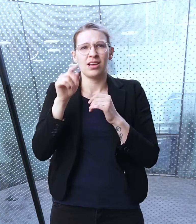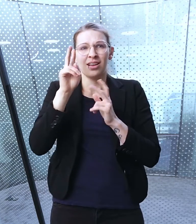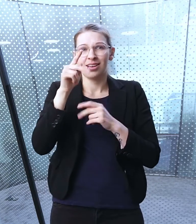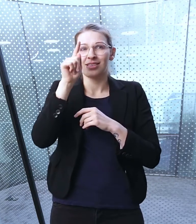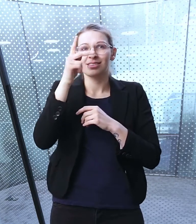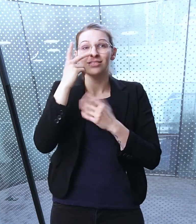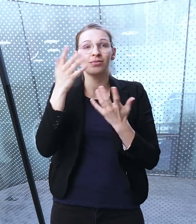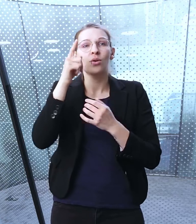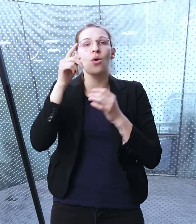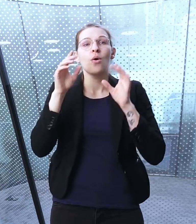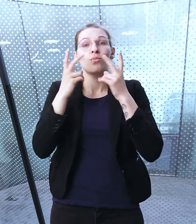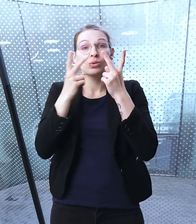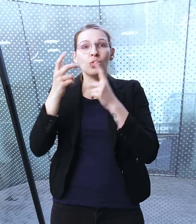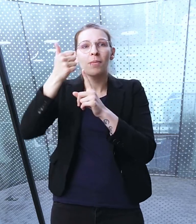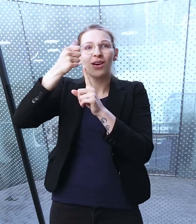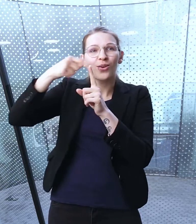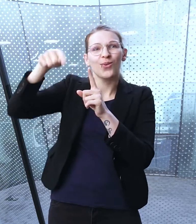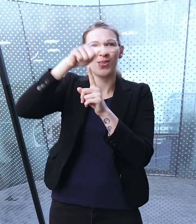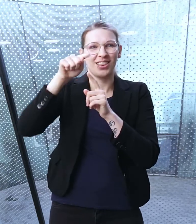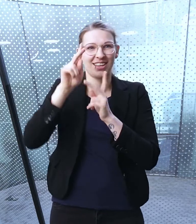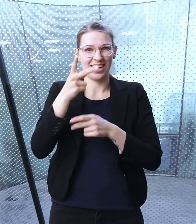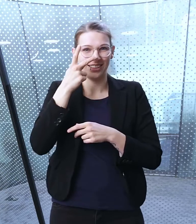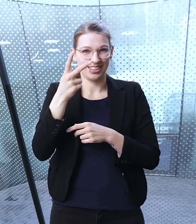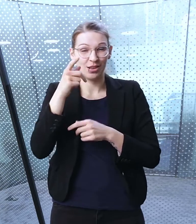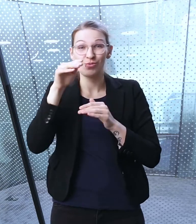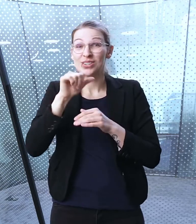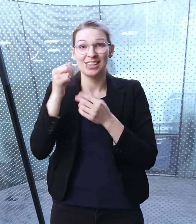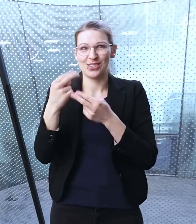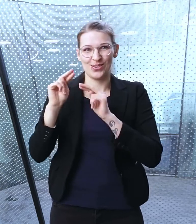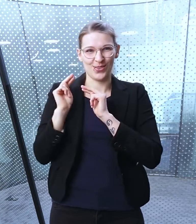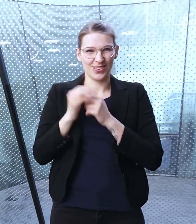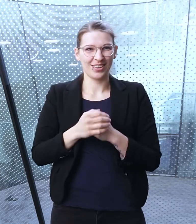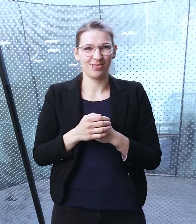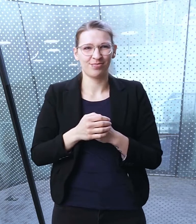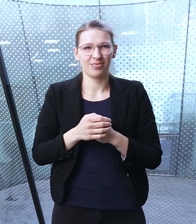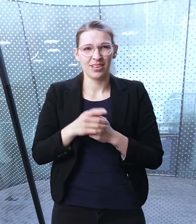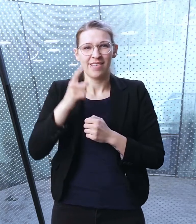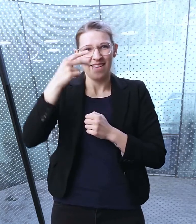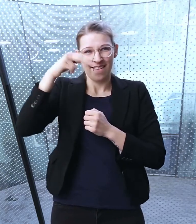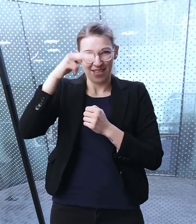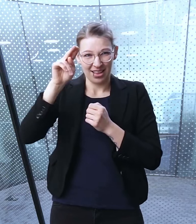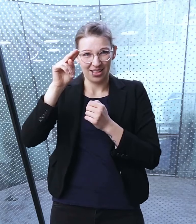sehen Sie einen gläsernen Gang. Durch ihn kann man im Museum eine Runde drehen, ohne umkehren zu müssen.